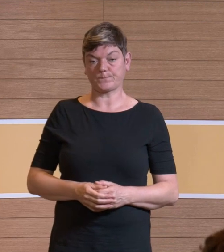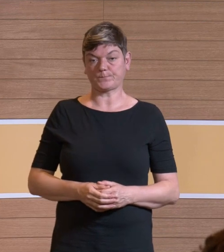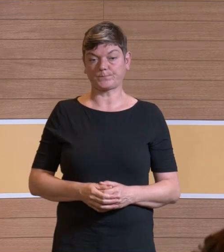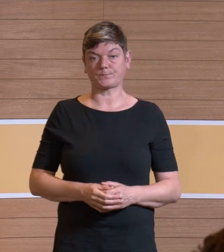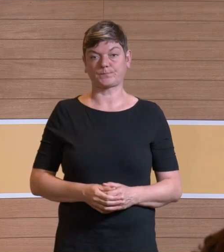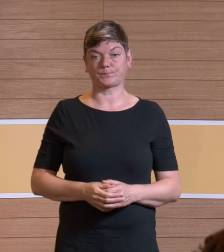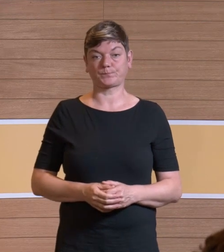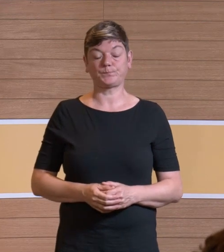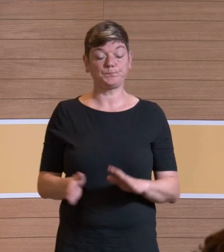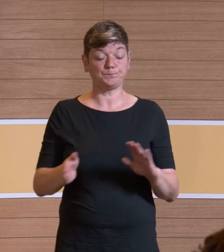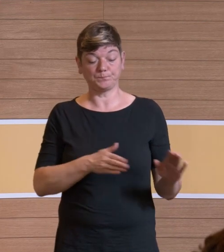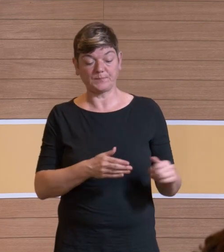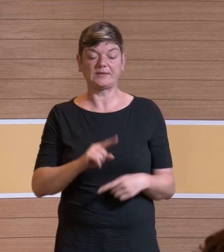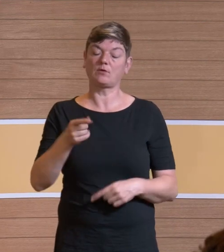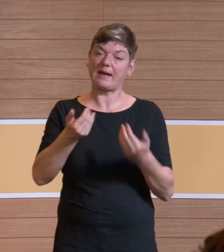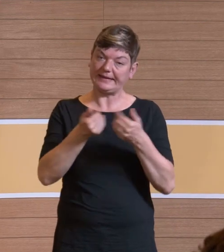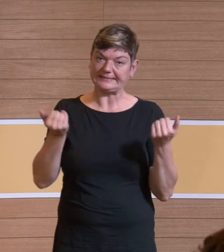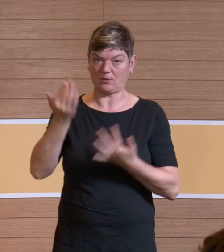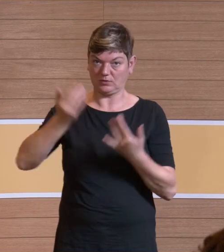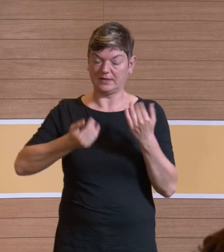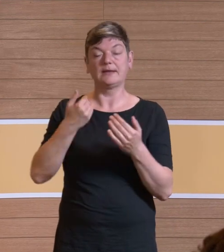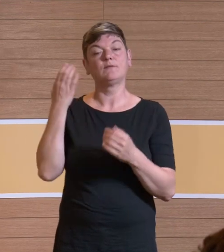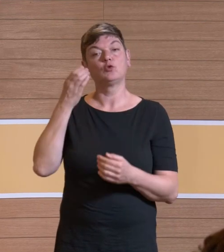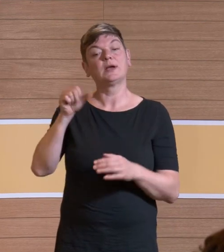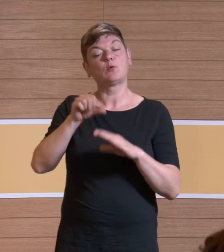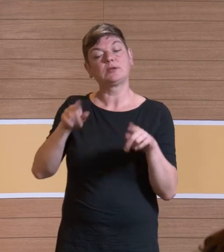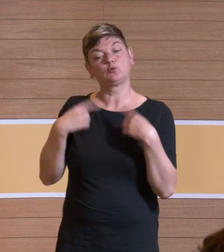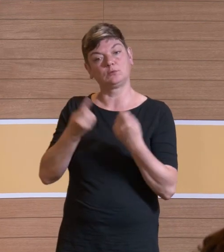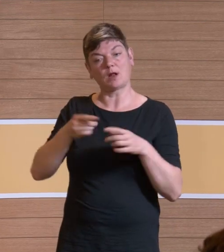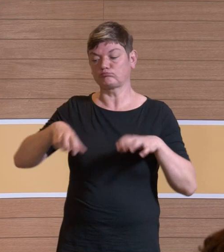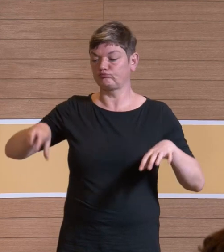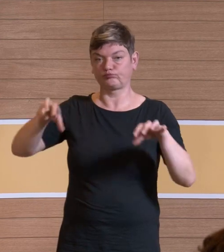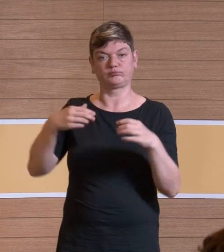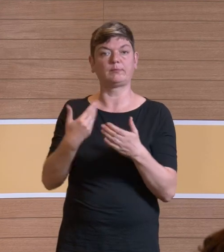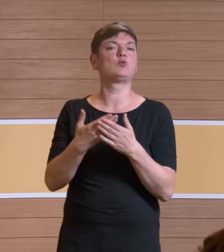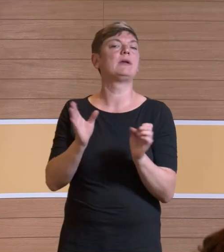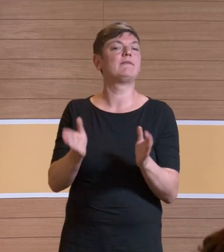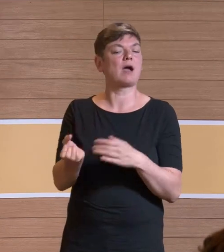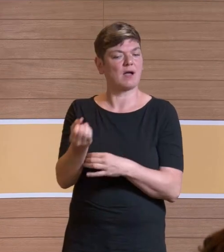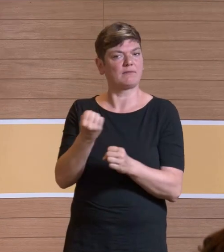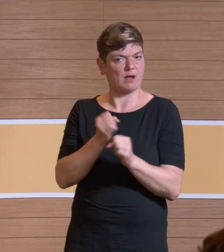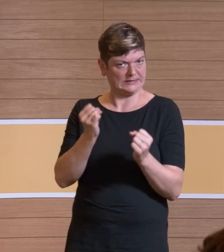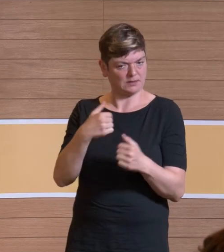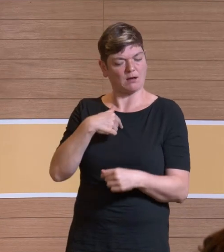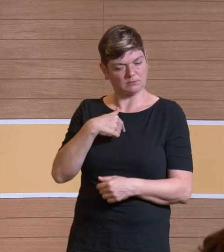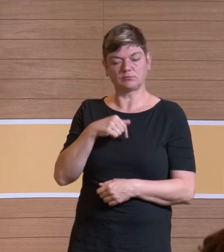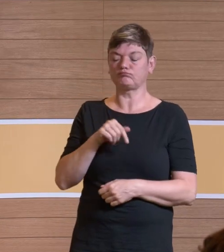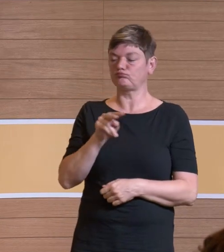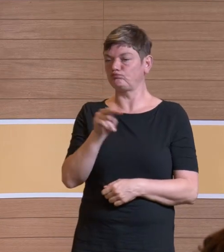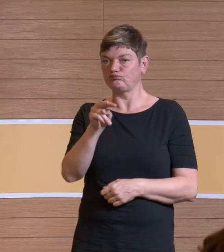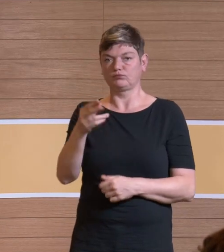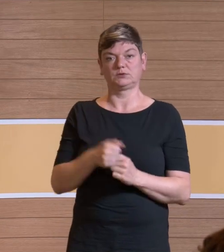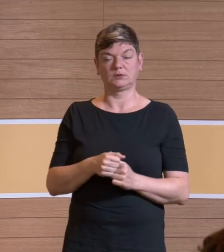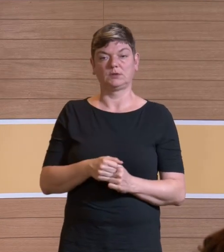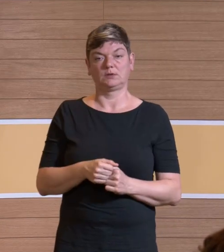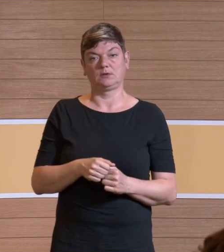Ja, ich habe dann exemplarisch nochmal ausgerechnet, wenn ich jetzt einen OP-Raum bestücke, also wenn ich jetzt Fachkraft für Arbeitssicherheit wäre und jetzt sagt mir jemand, jetzt bilden wir, wir